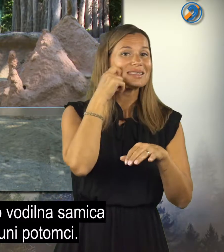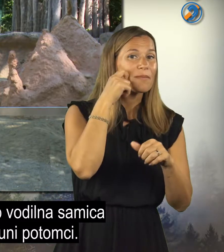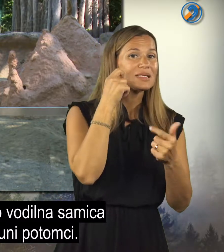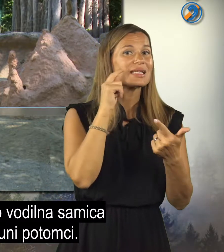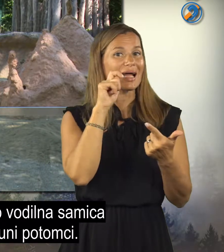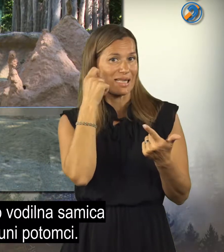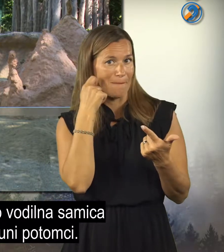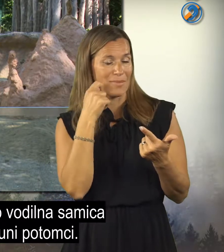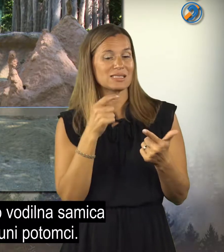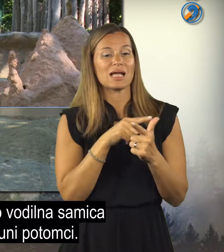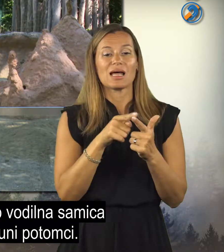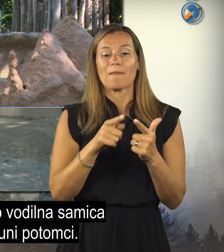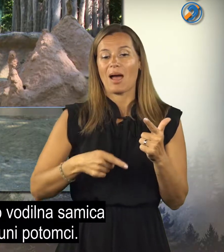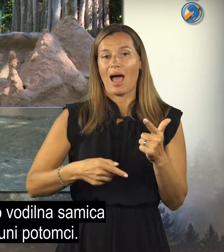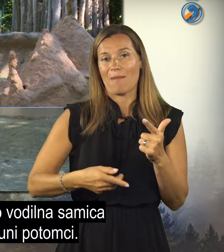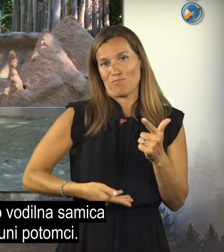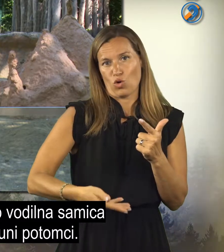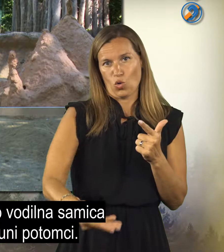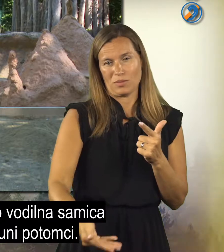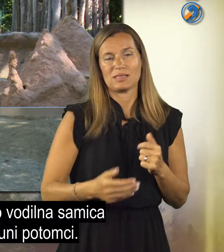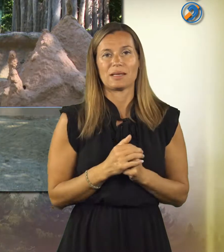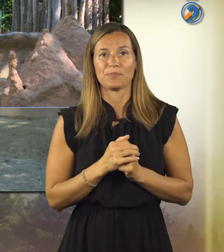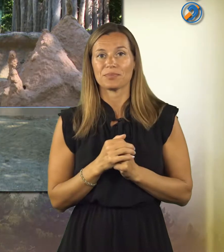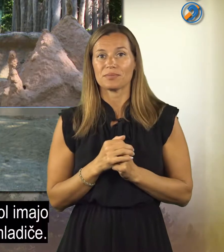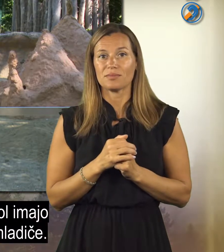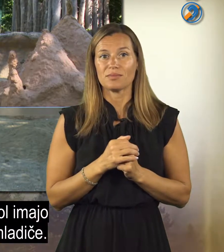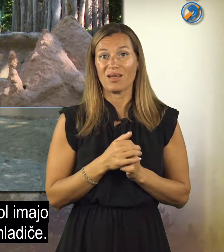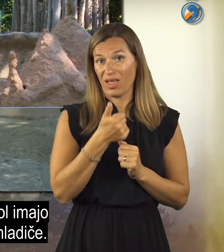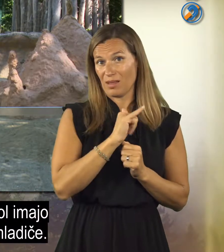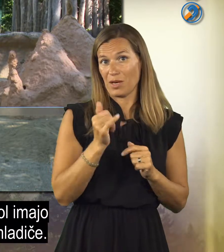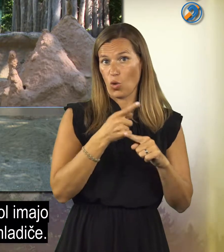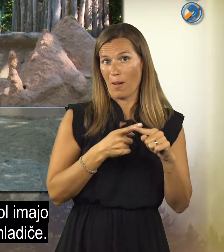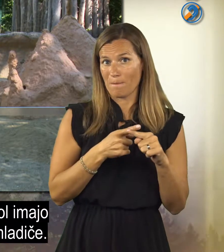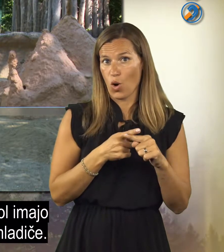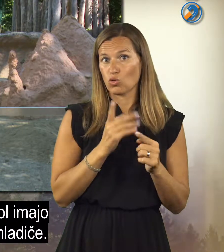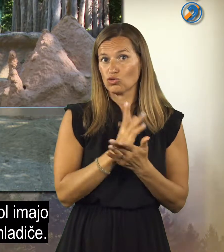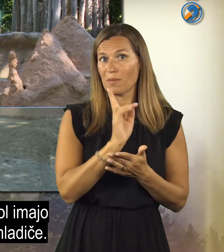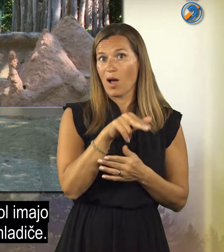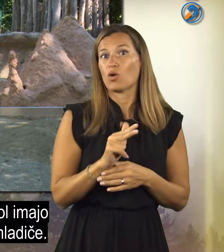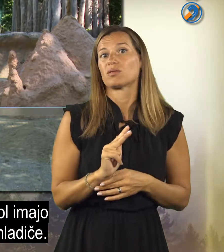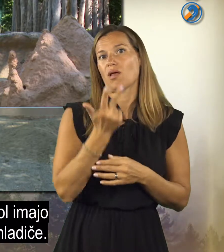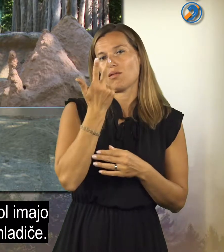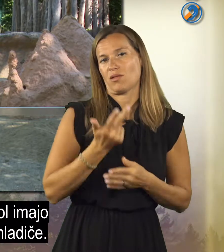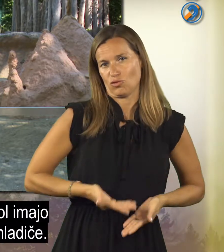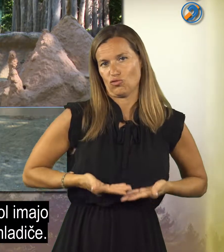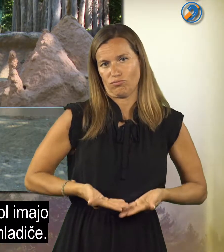vodilna samica in samec in njuni potomci. No in v letu in pol imajo že tretjič